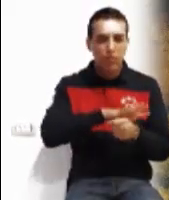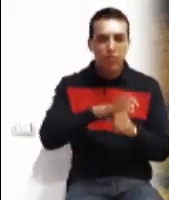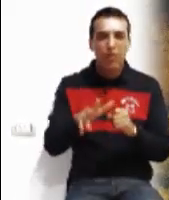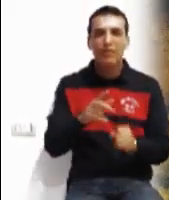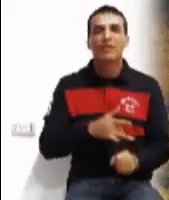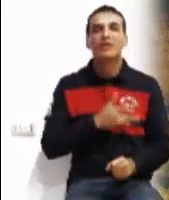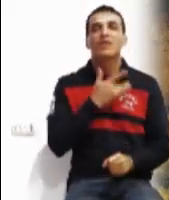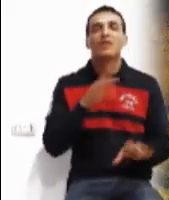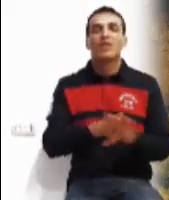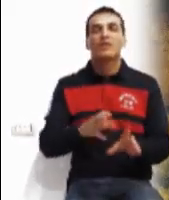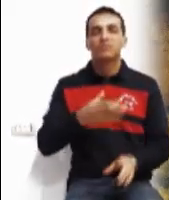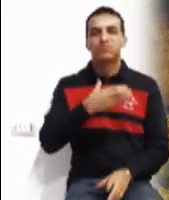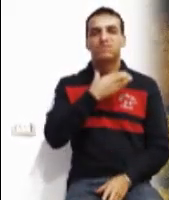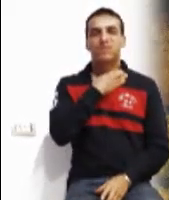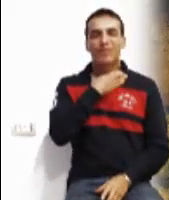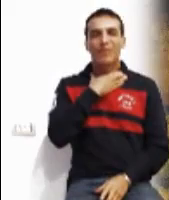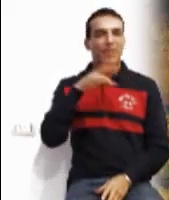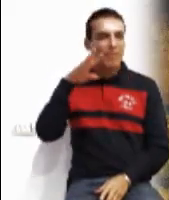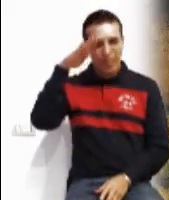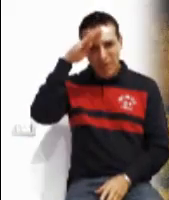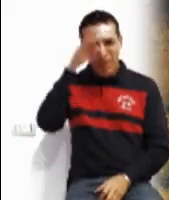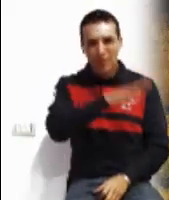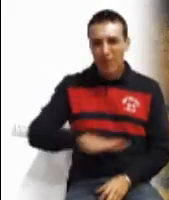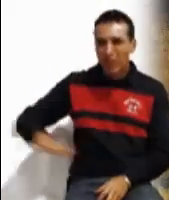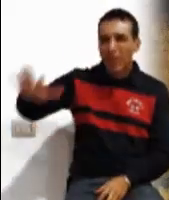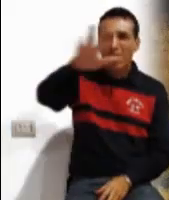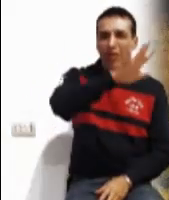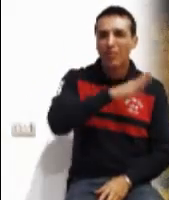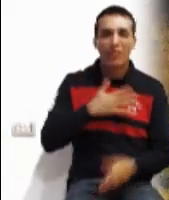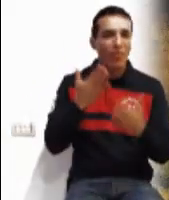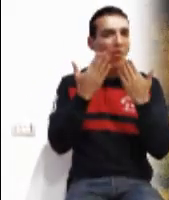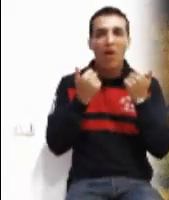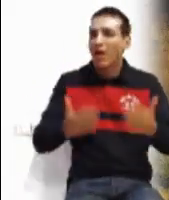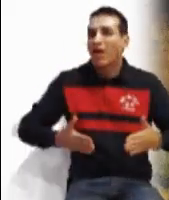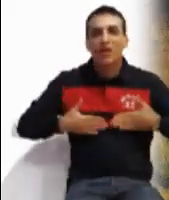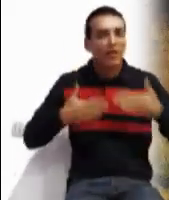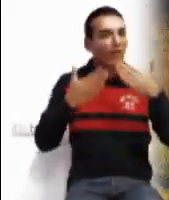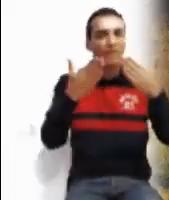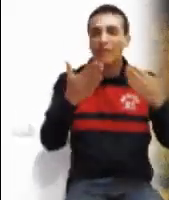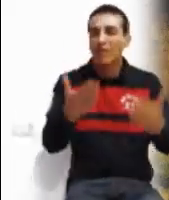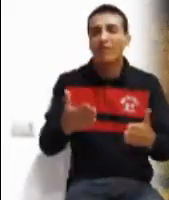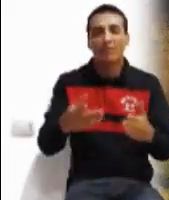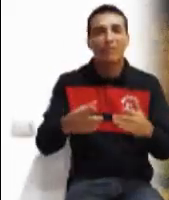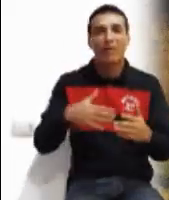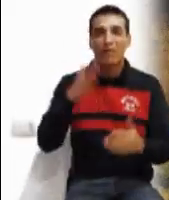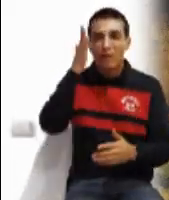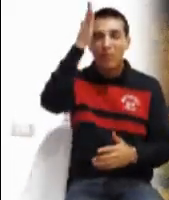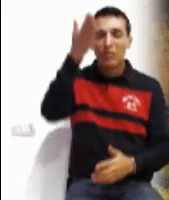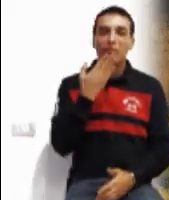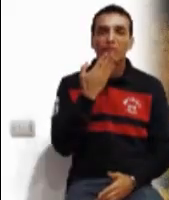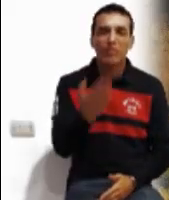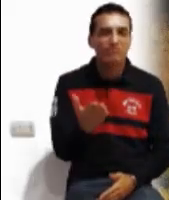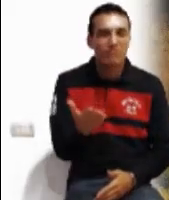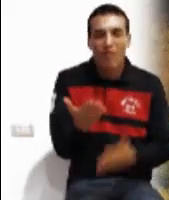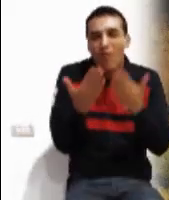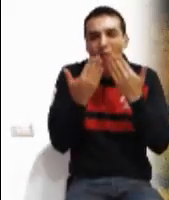Y propician un ambiente de desconfianza nada favorable ¿Es posible descubrir